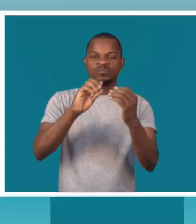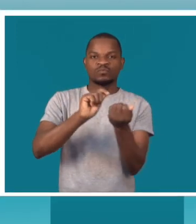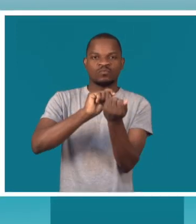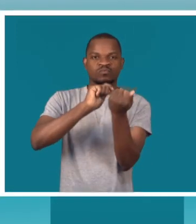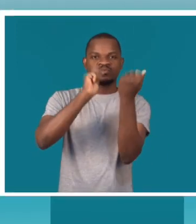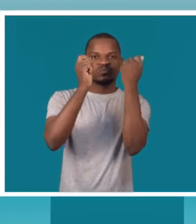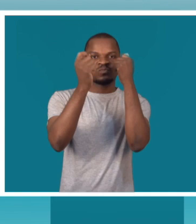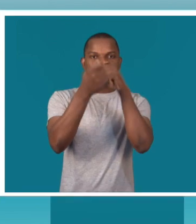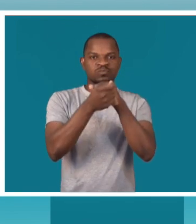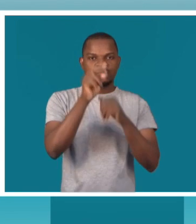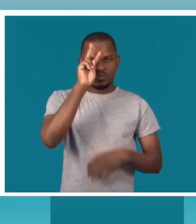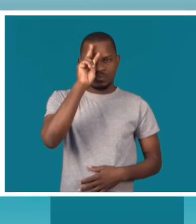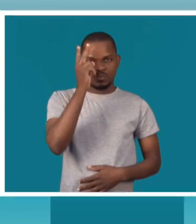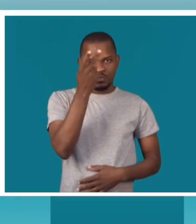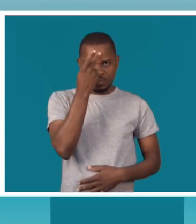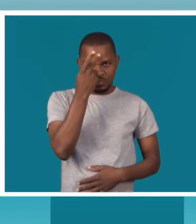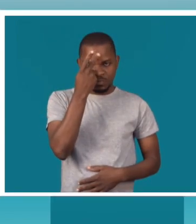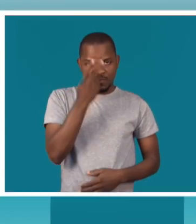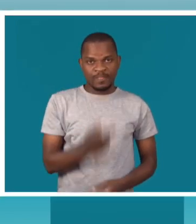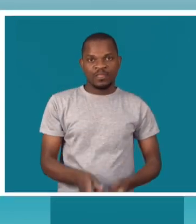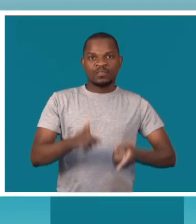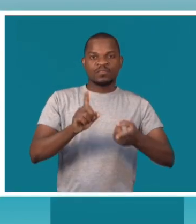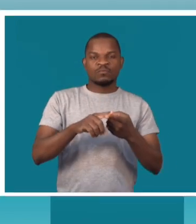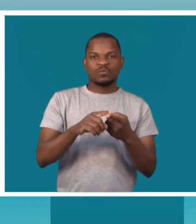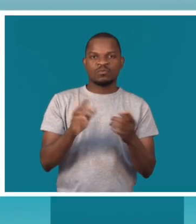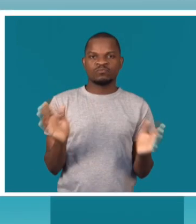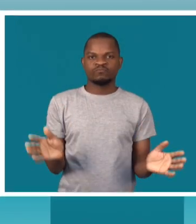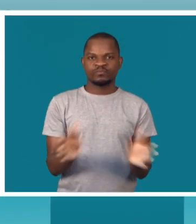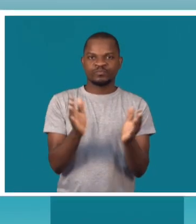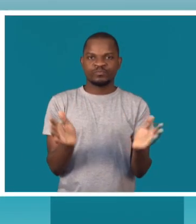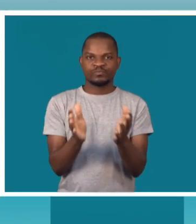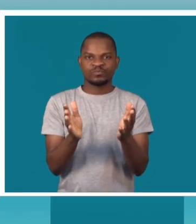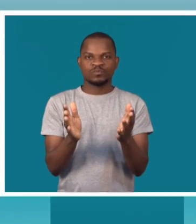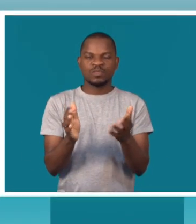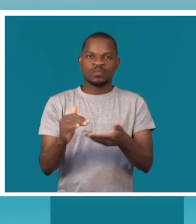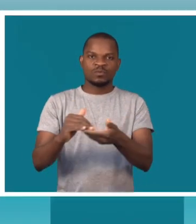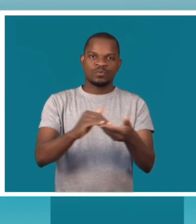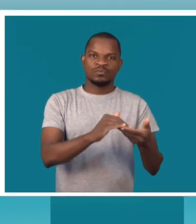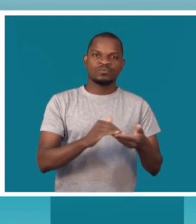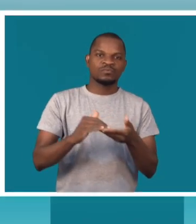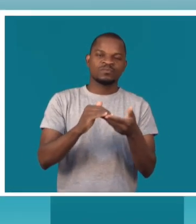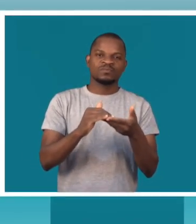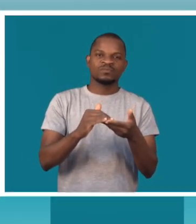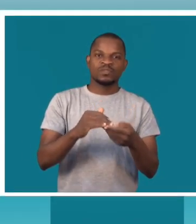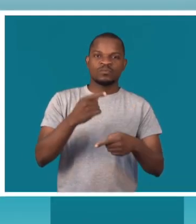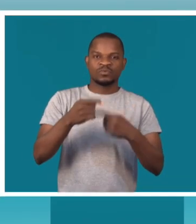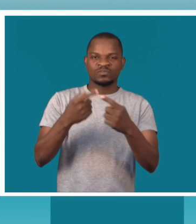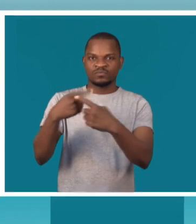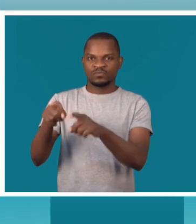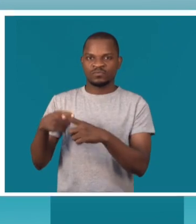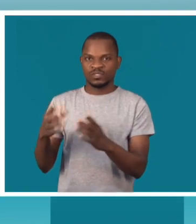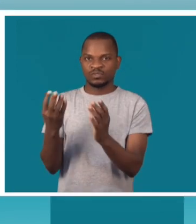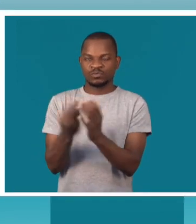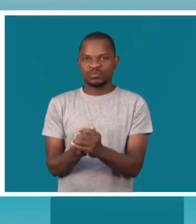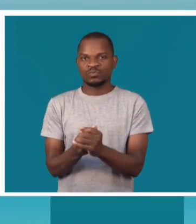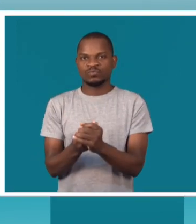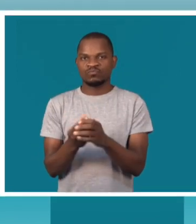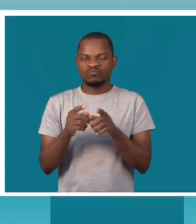para a mudança social e de comportamento. Para além de promover a colaboração para a viabilização de projetos conjuntos que estejam